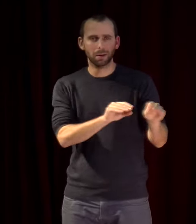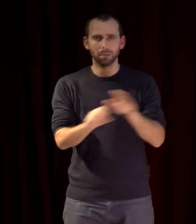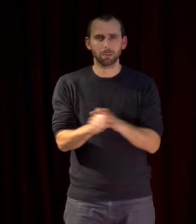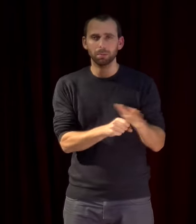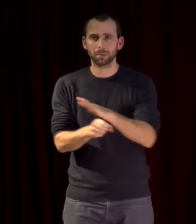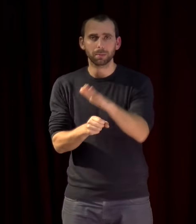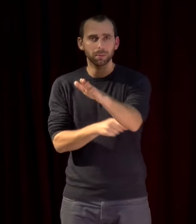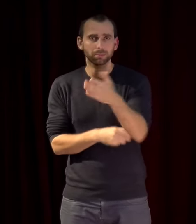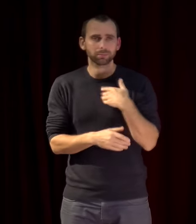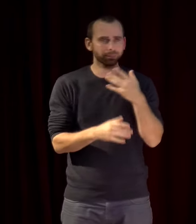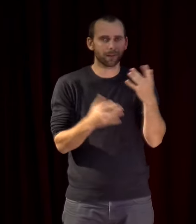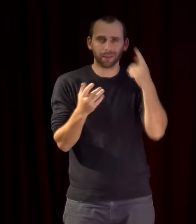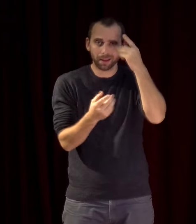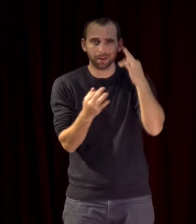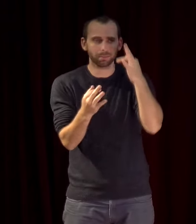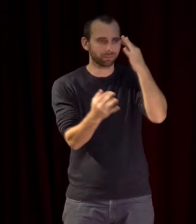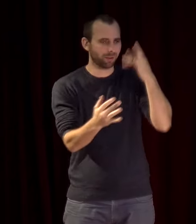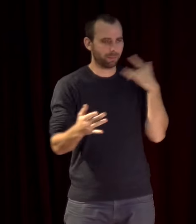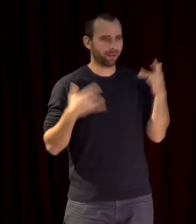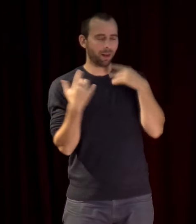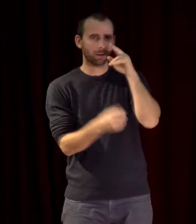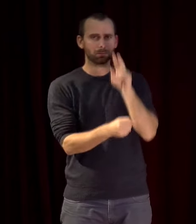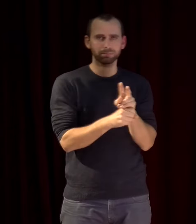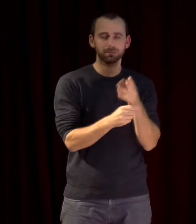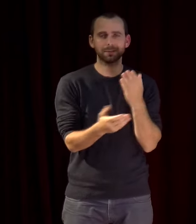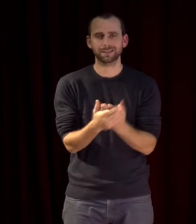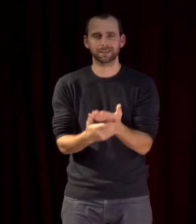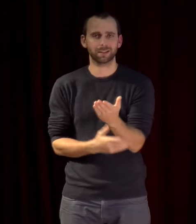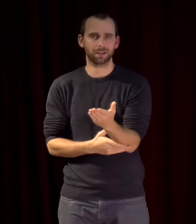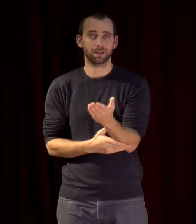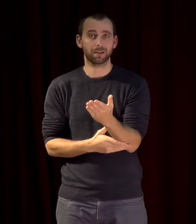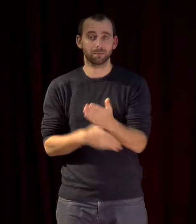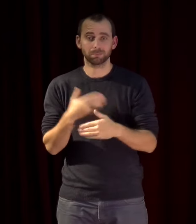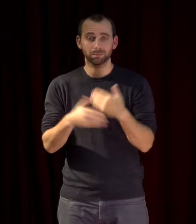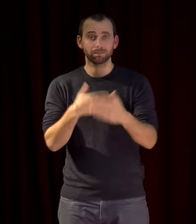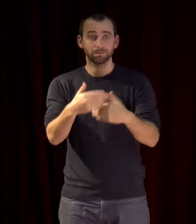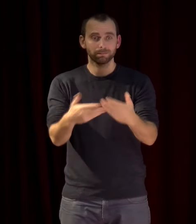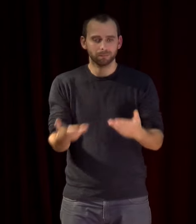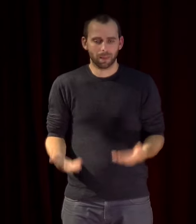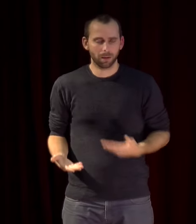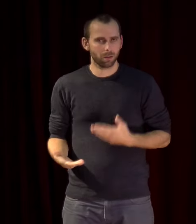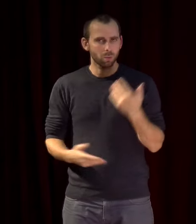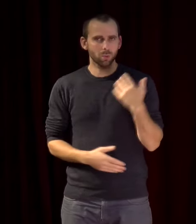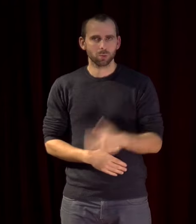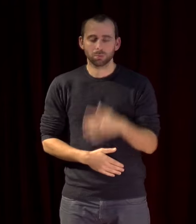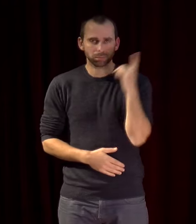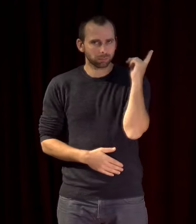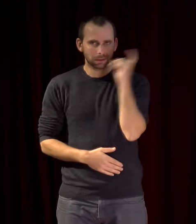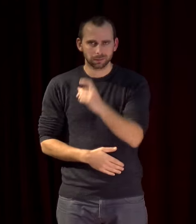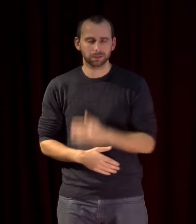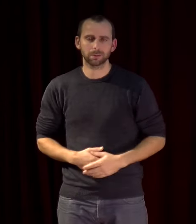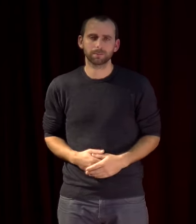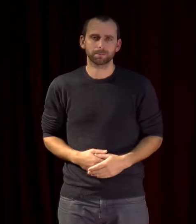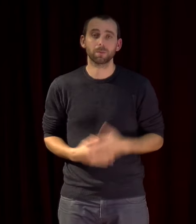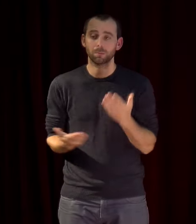spectacles et bien ça maintenant c'est devenu très très difficile et dans le milieu des